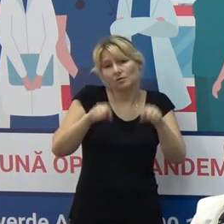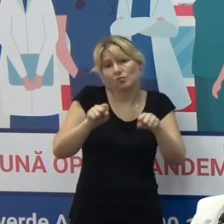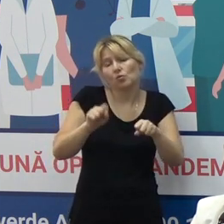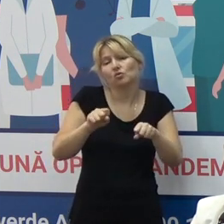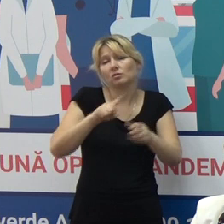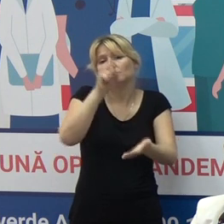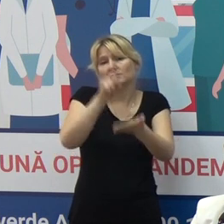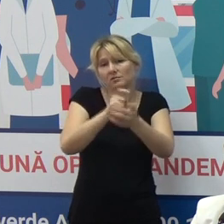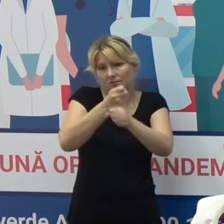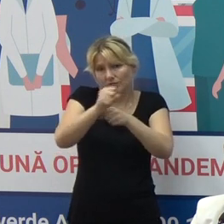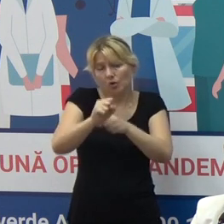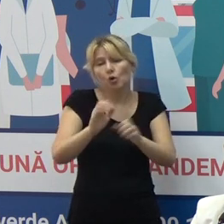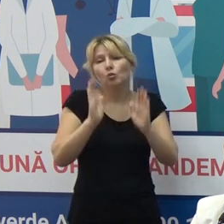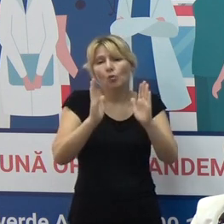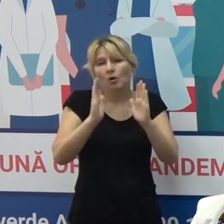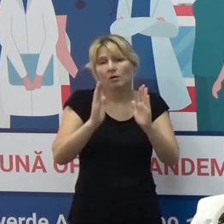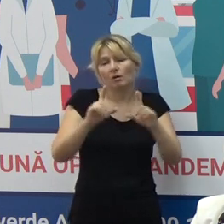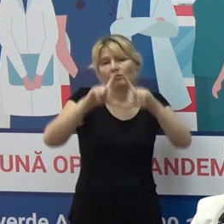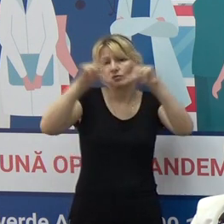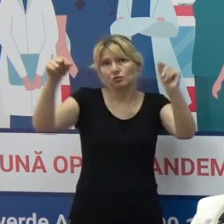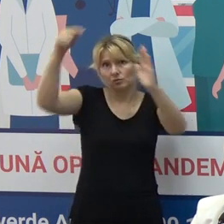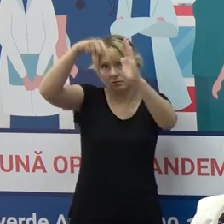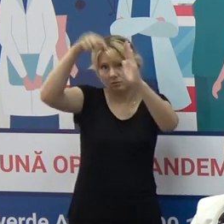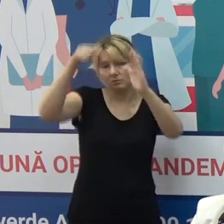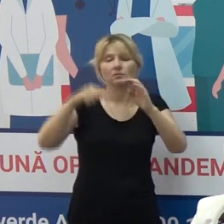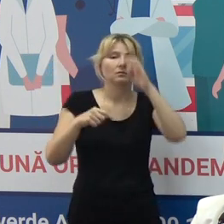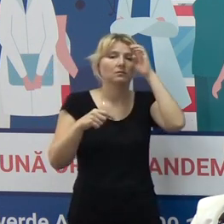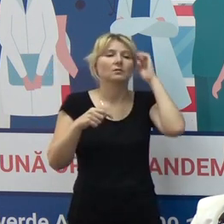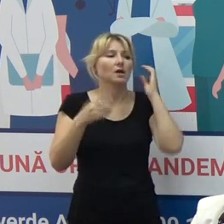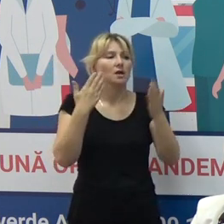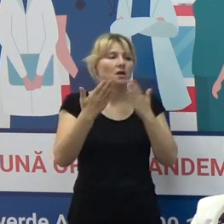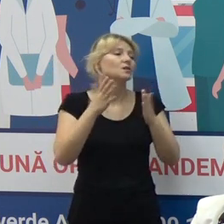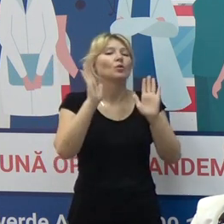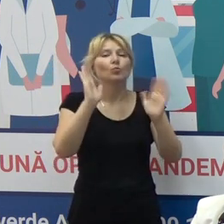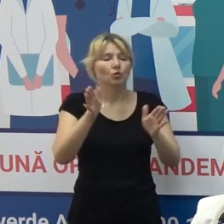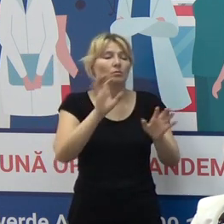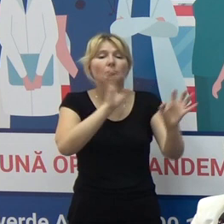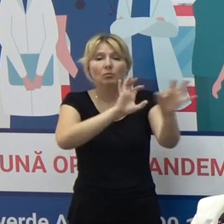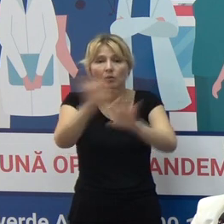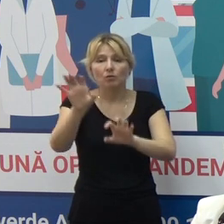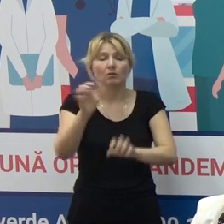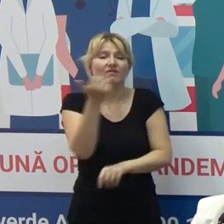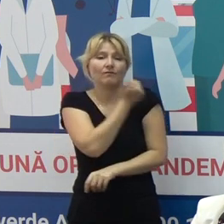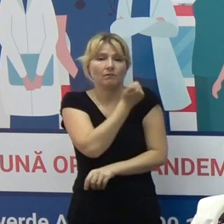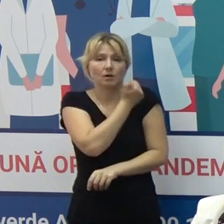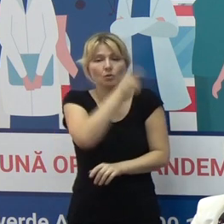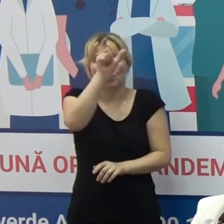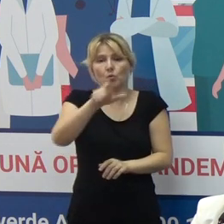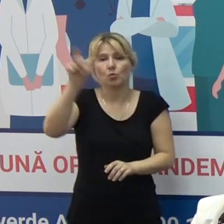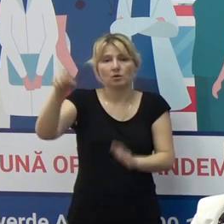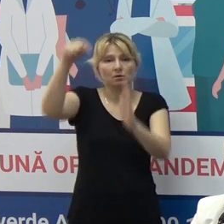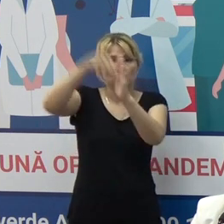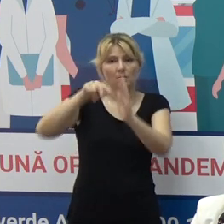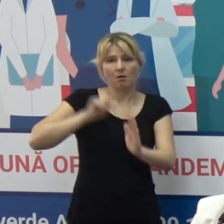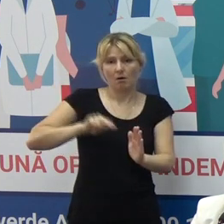în cazul în care asigurăm vaccinarea persoanelor care activează în cadrul acestor instituții. Și